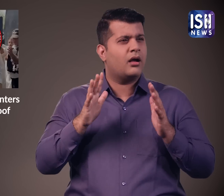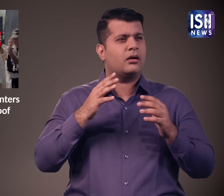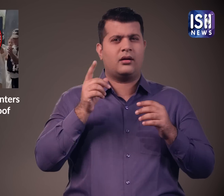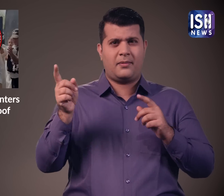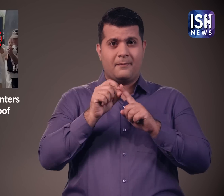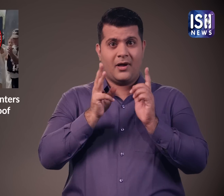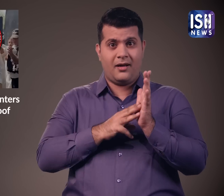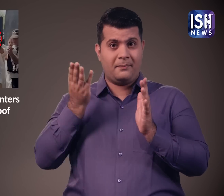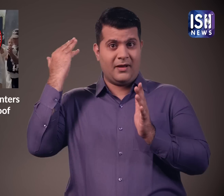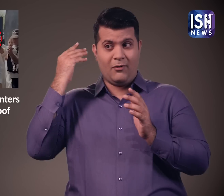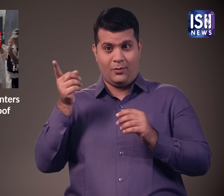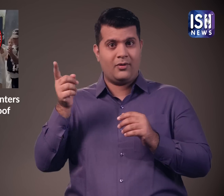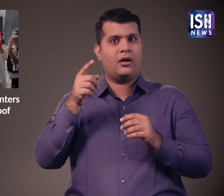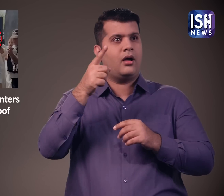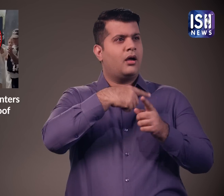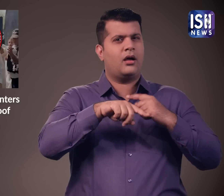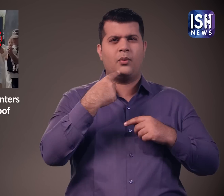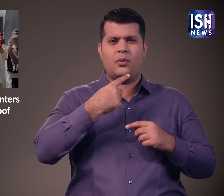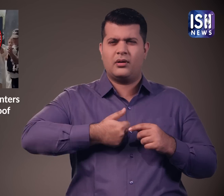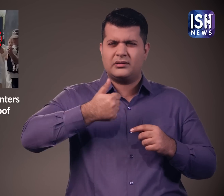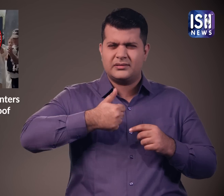गर्मानिय लोगों से महेंगे उपहार मिलते थे